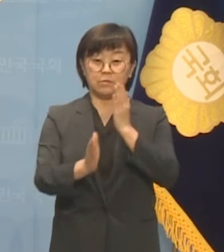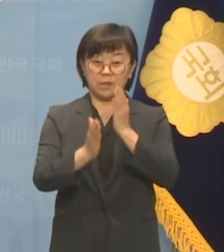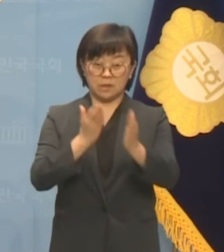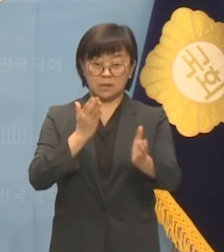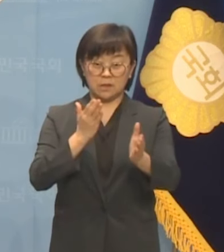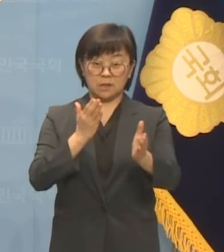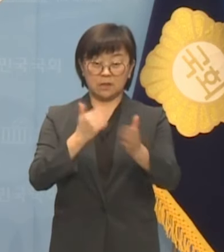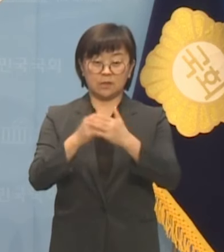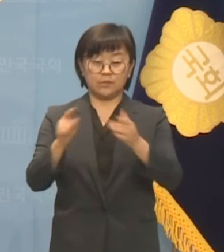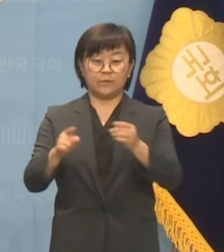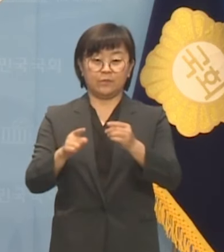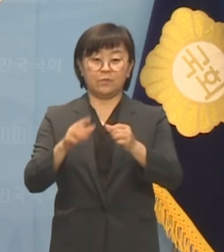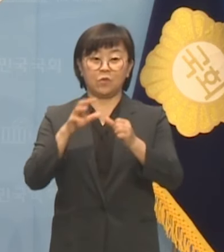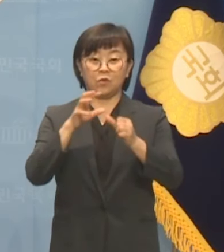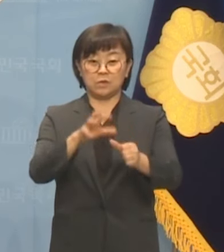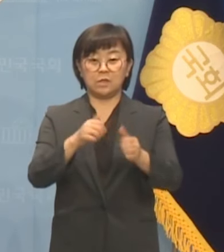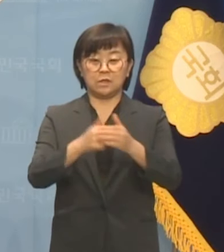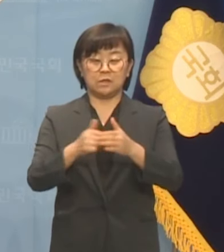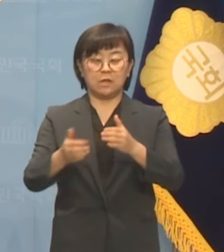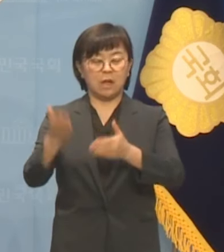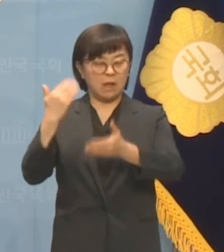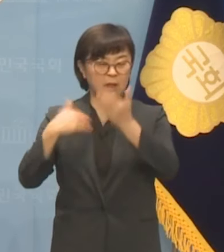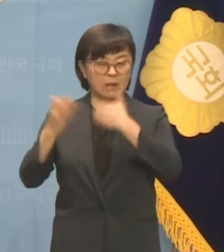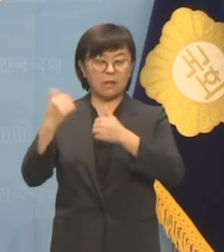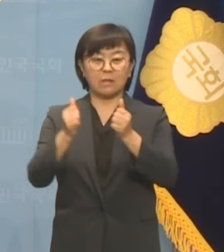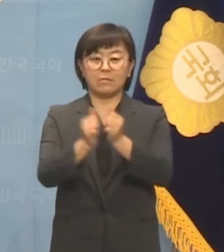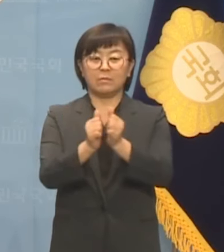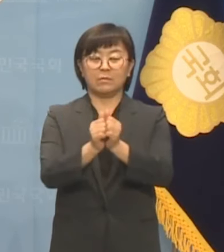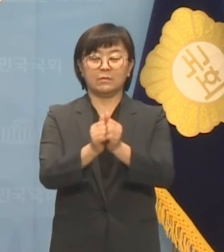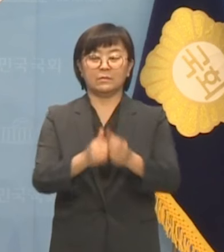반공주의에 갇힌 올드보이였습니까?